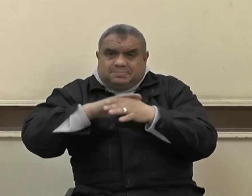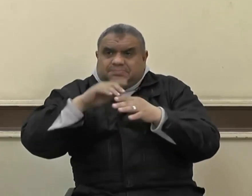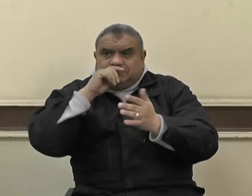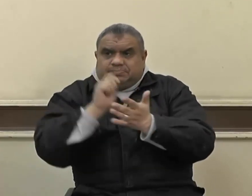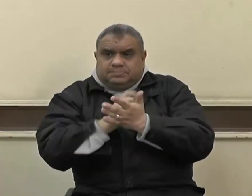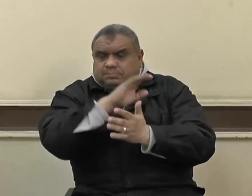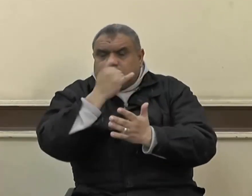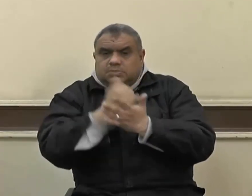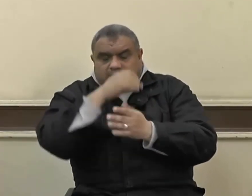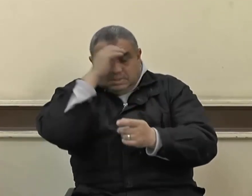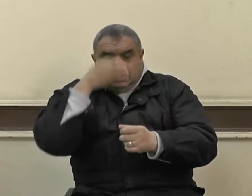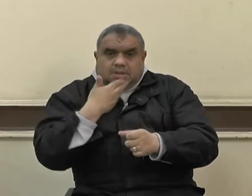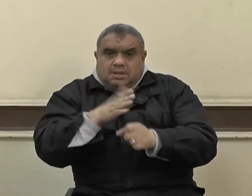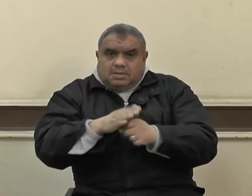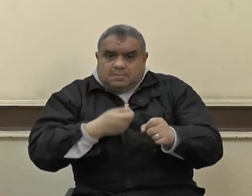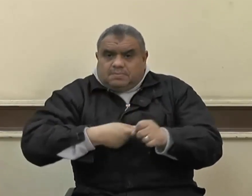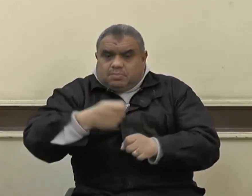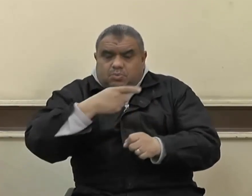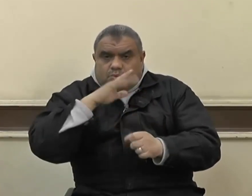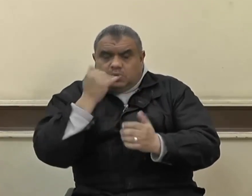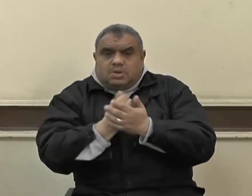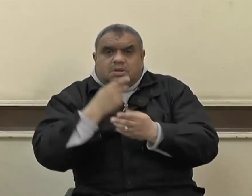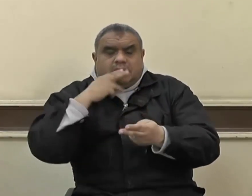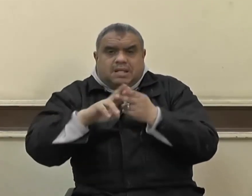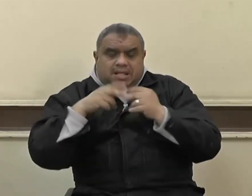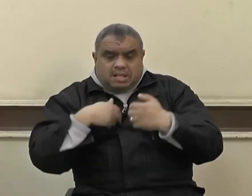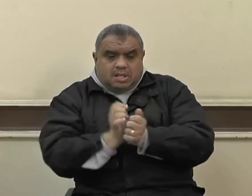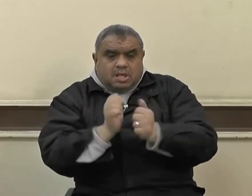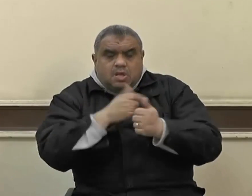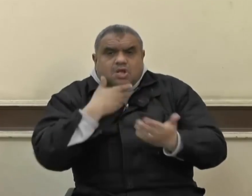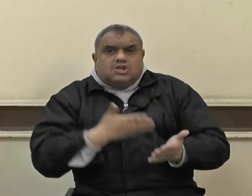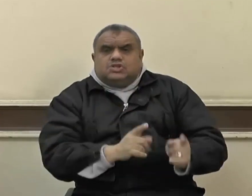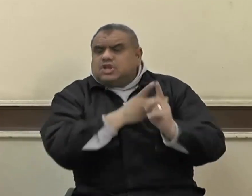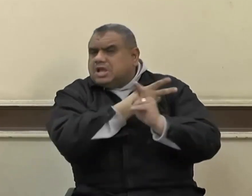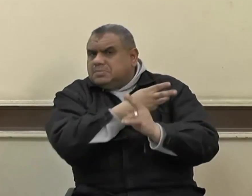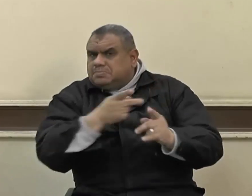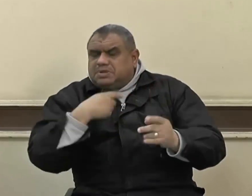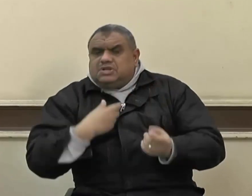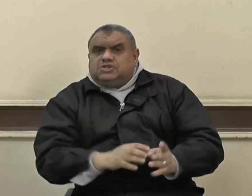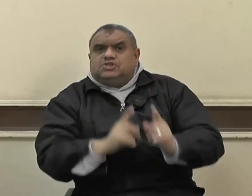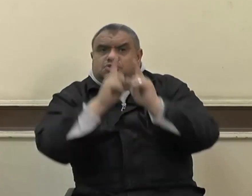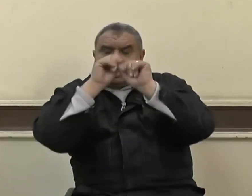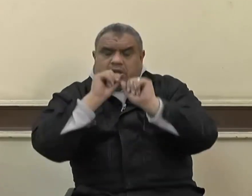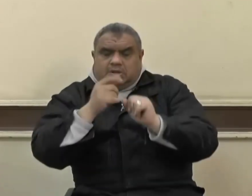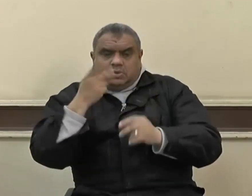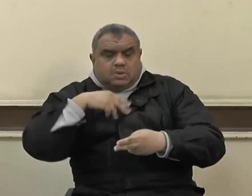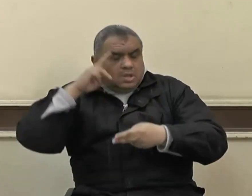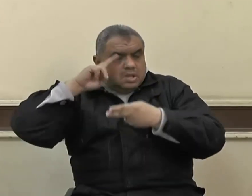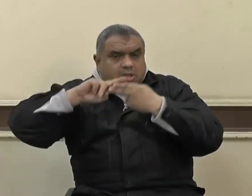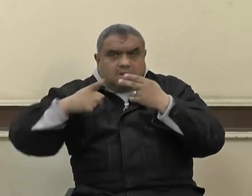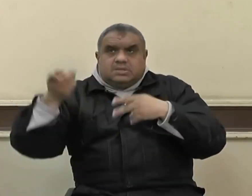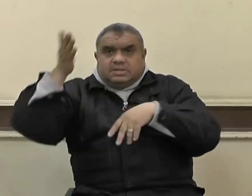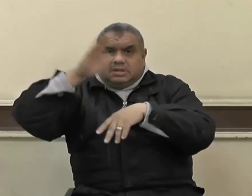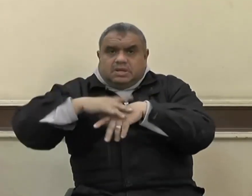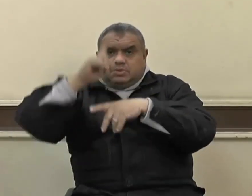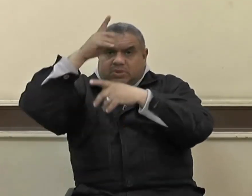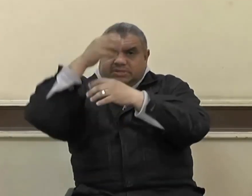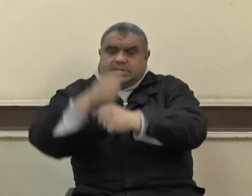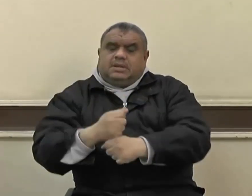شهيد والسليم شهيد يعني اللديغ وصاحب السل شهيد ومن مات مرابطا في